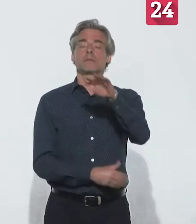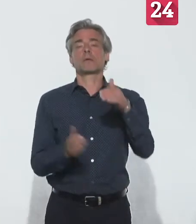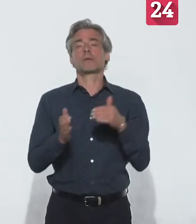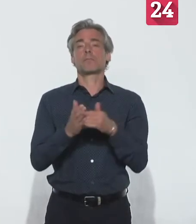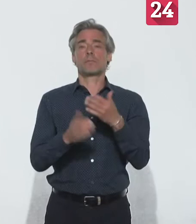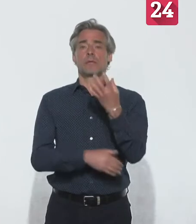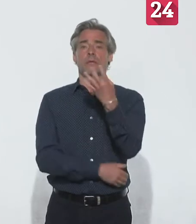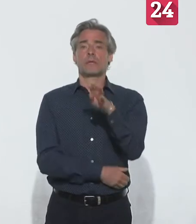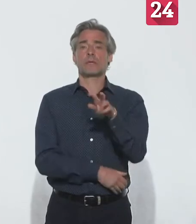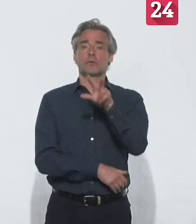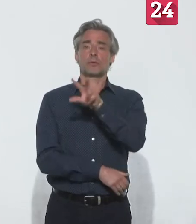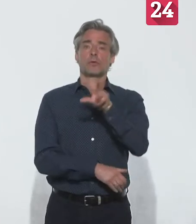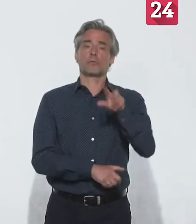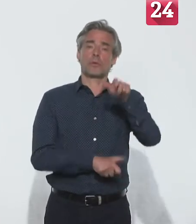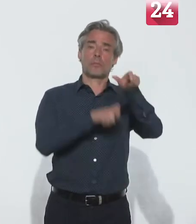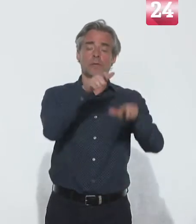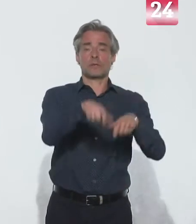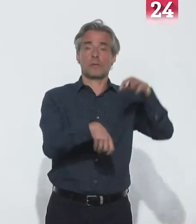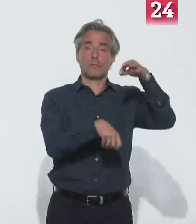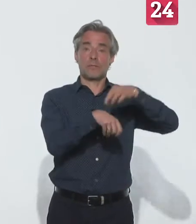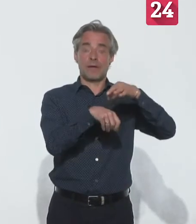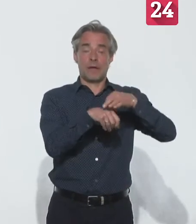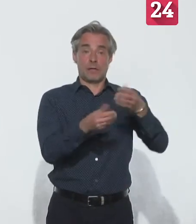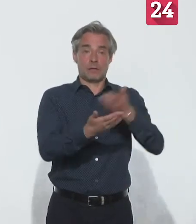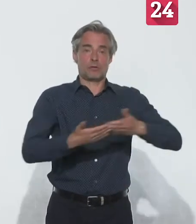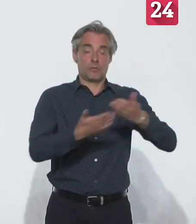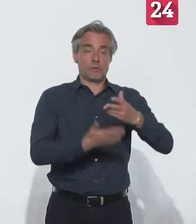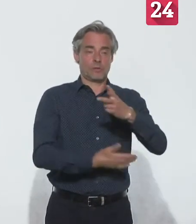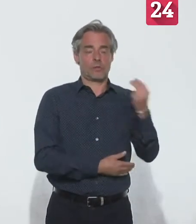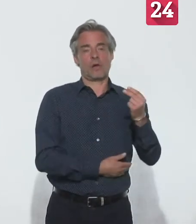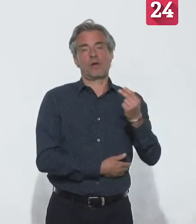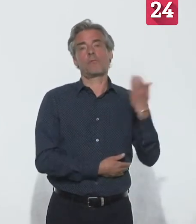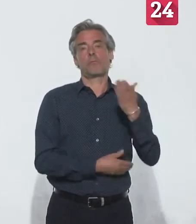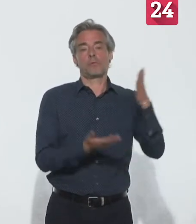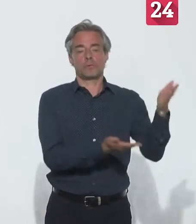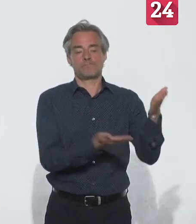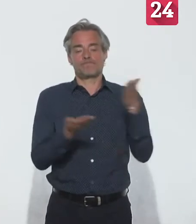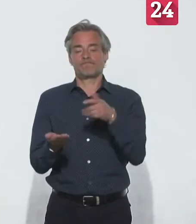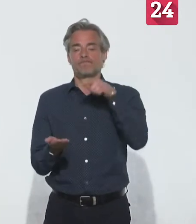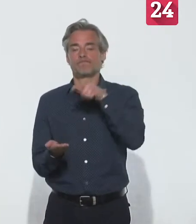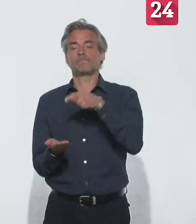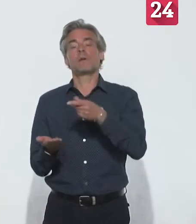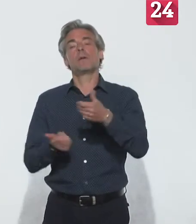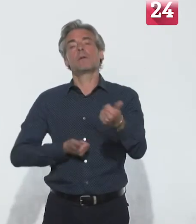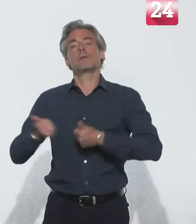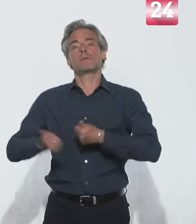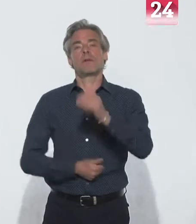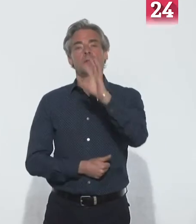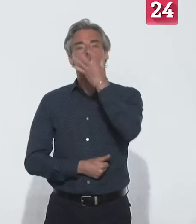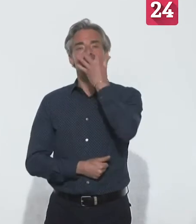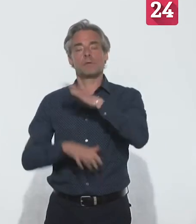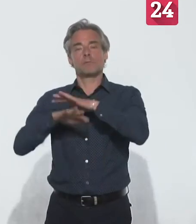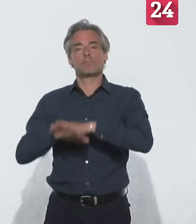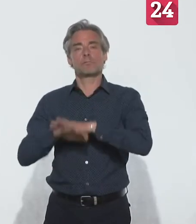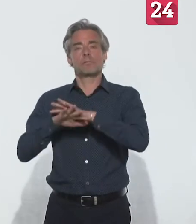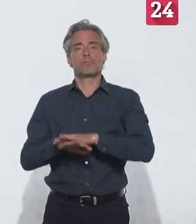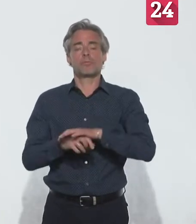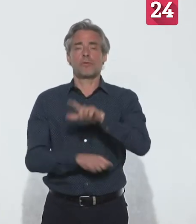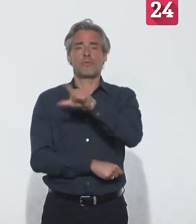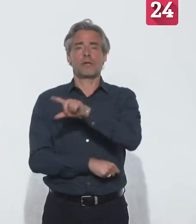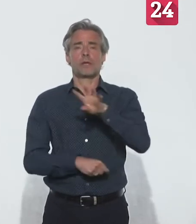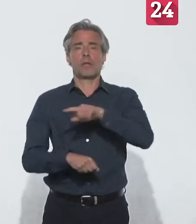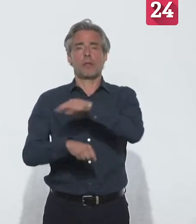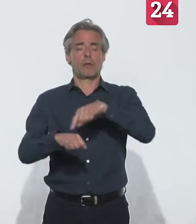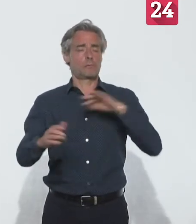433 patients dans un état grave nécessitent une hospitalisation en réanimation. Au cours des dernières